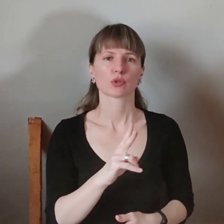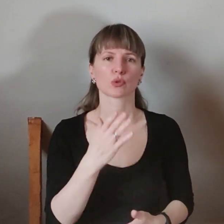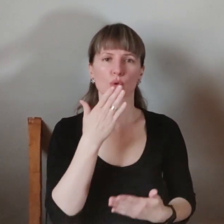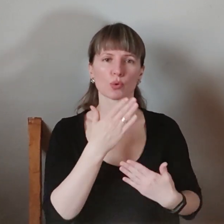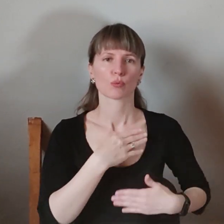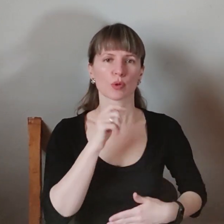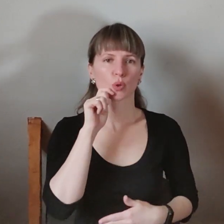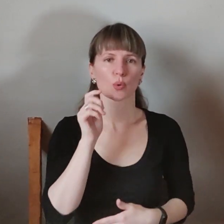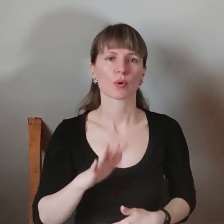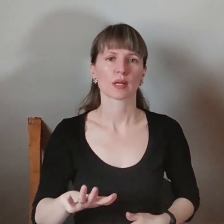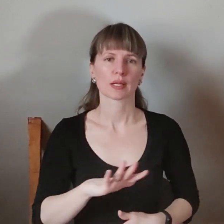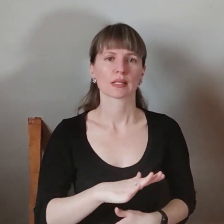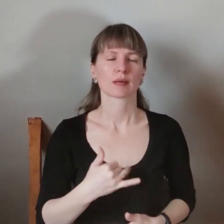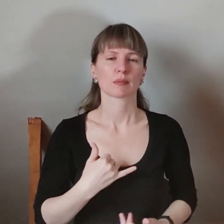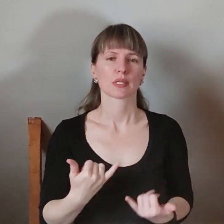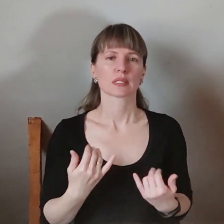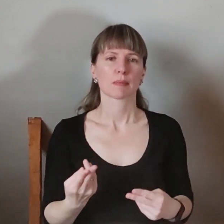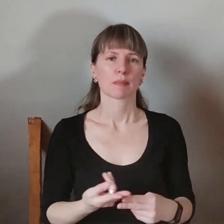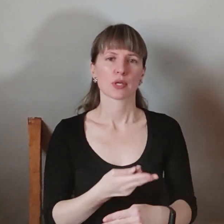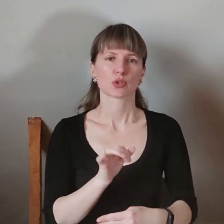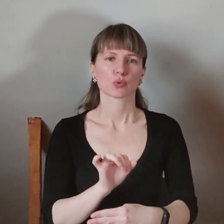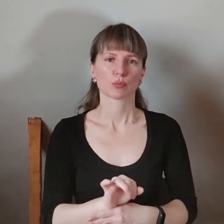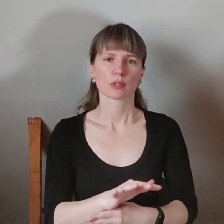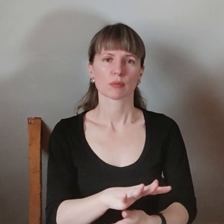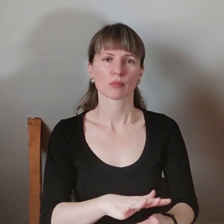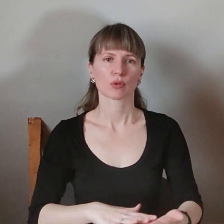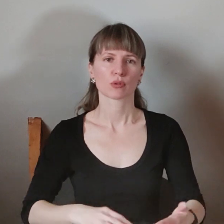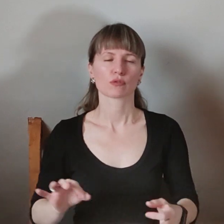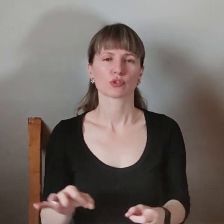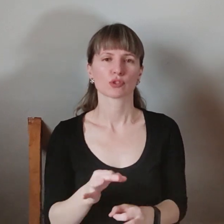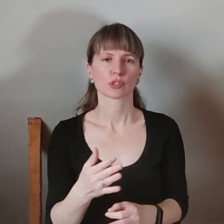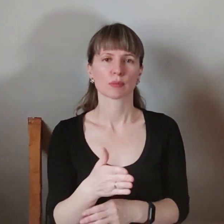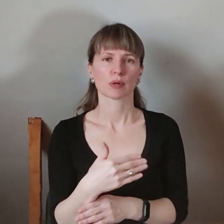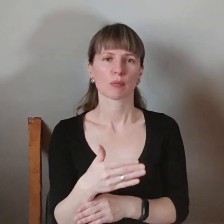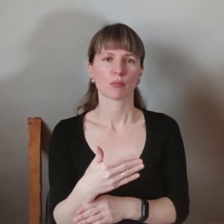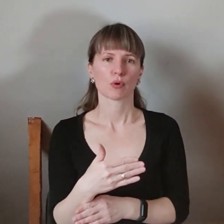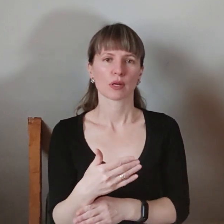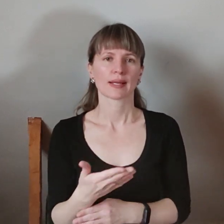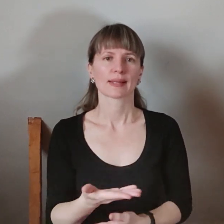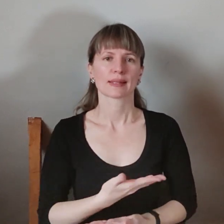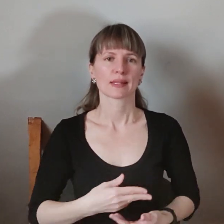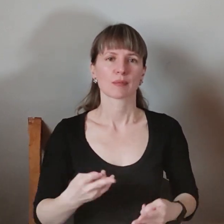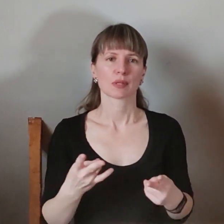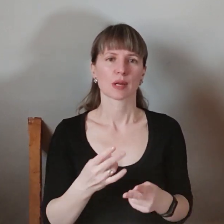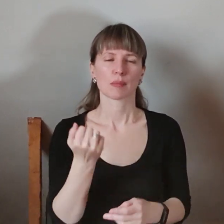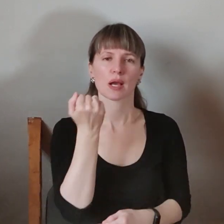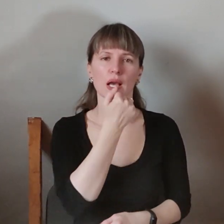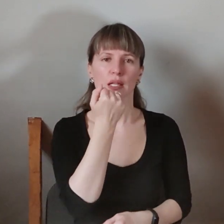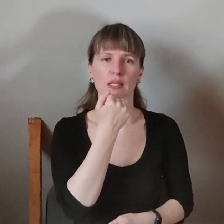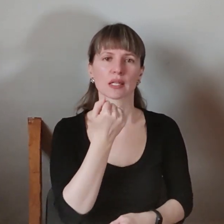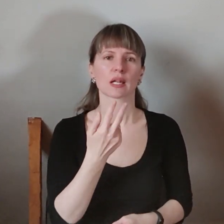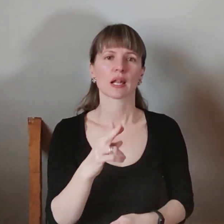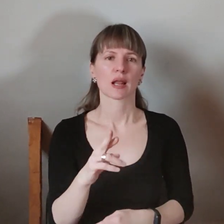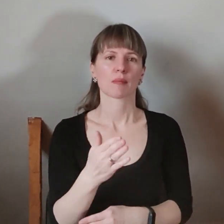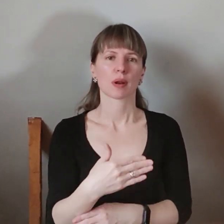Україну. Ми зараз без зупинки продовжуємо шити прапори. Нам треба тканина і для прапорів, і для